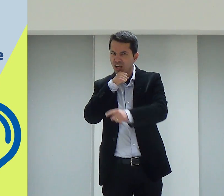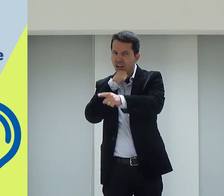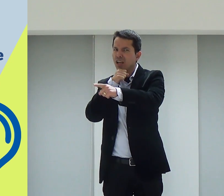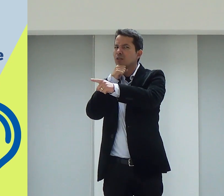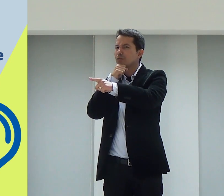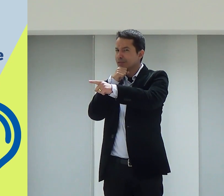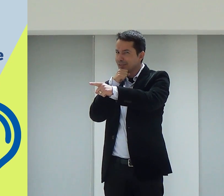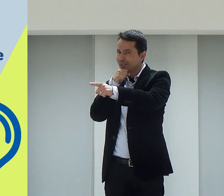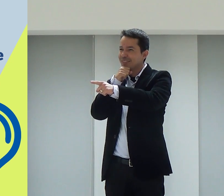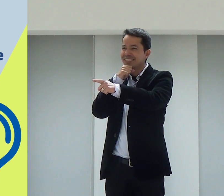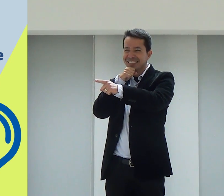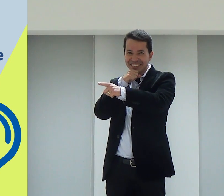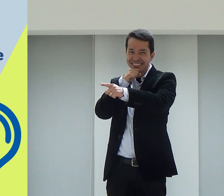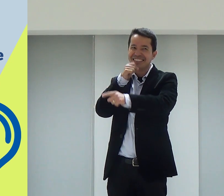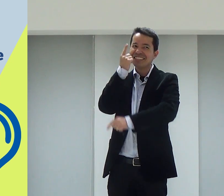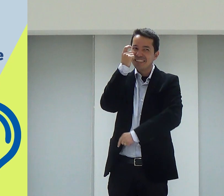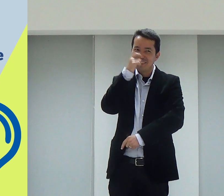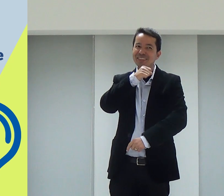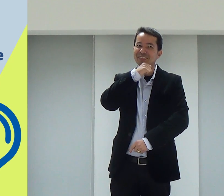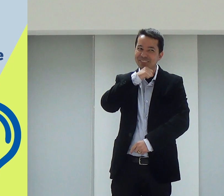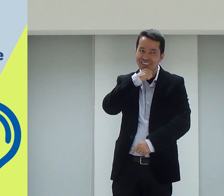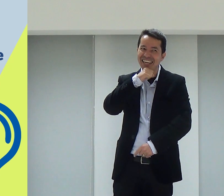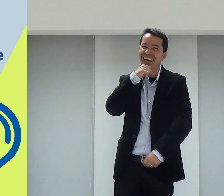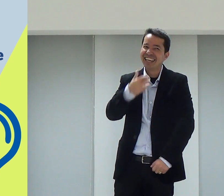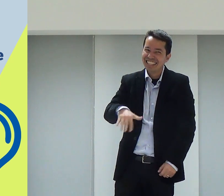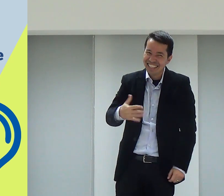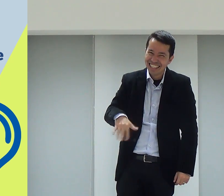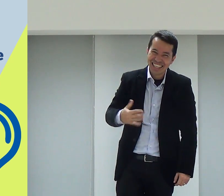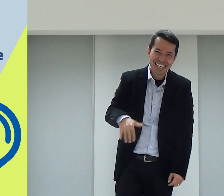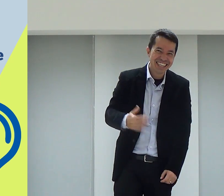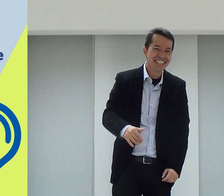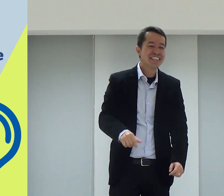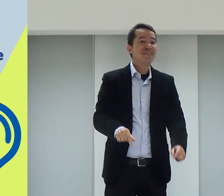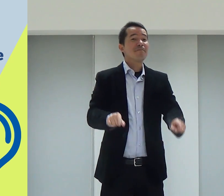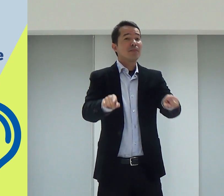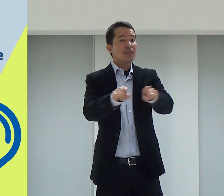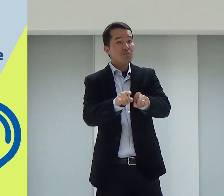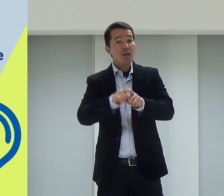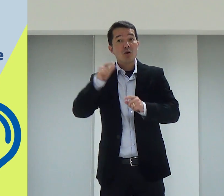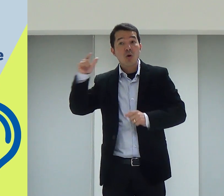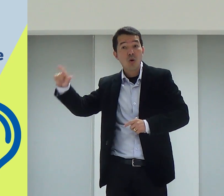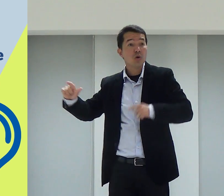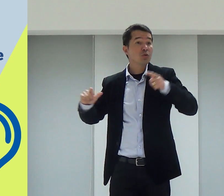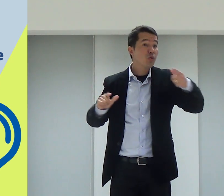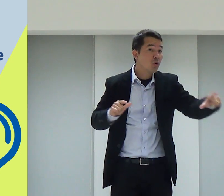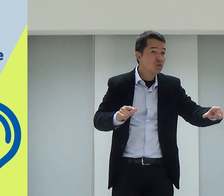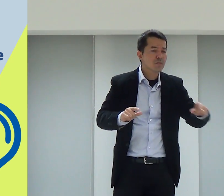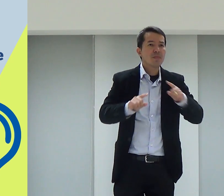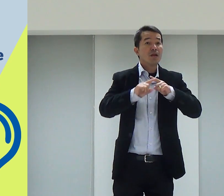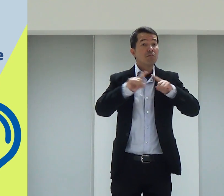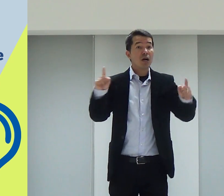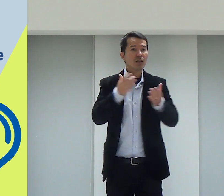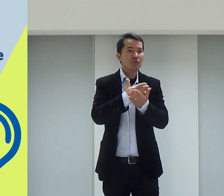Vocês não sabem, mas o pastor Salomão está velho, está assim. Mas o que aconteceu?